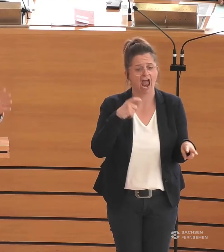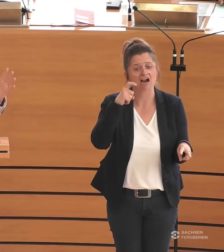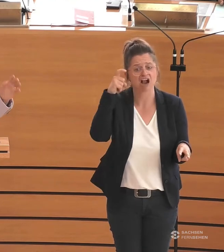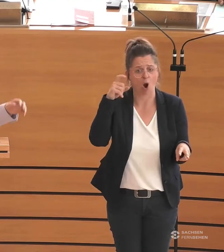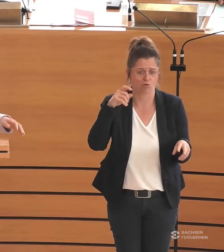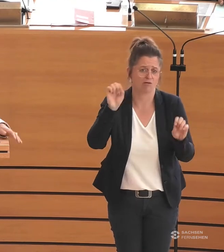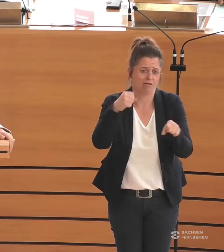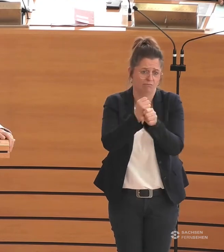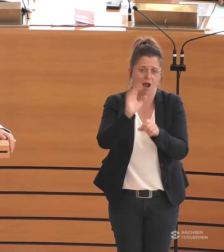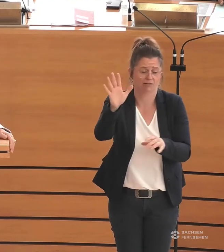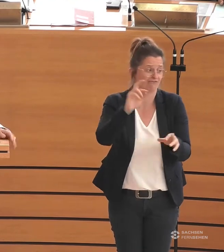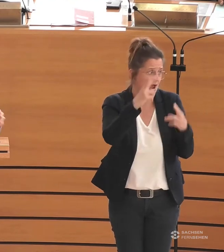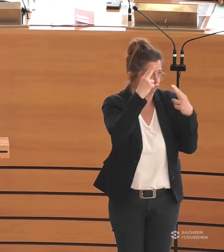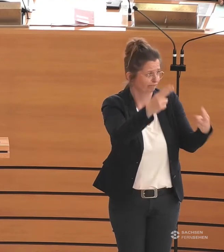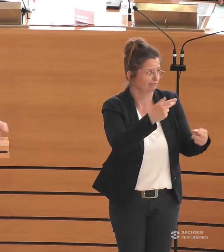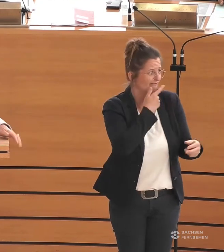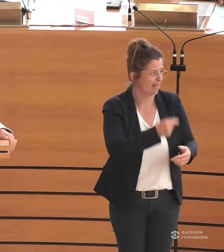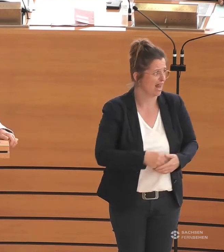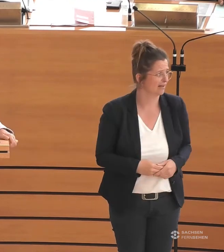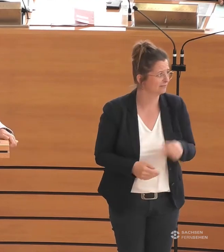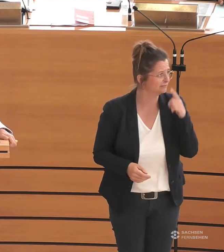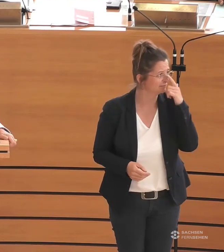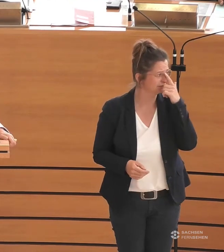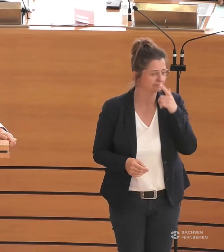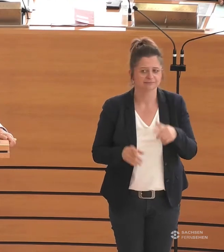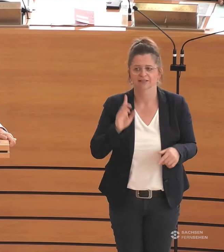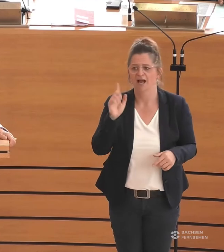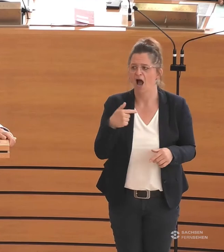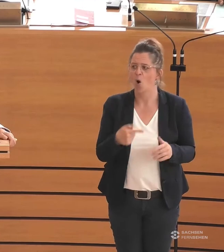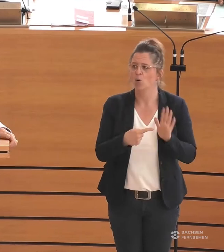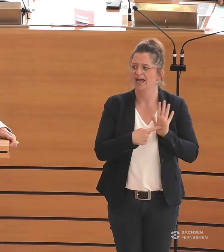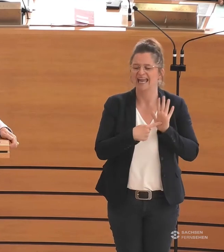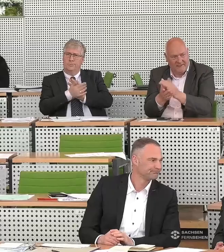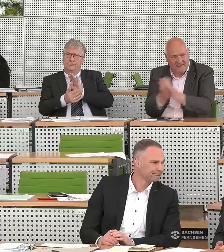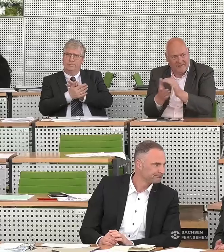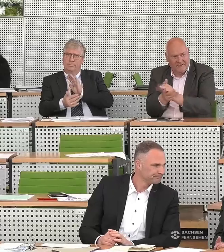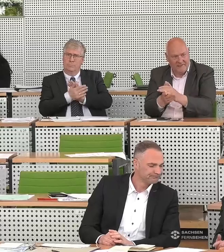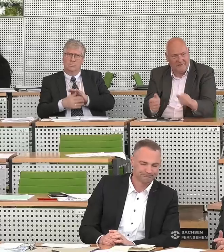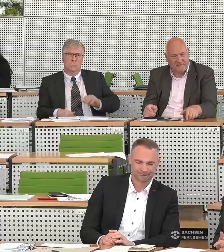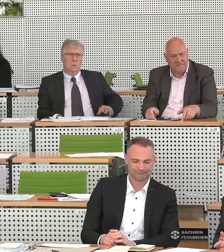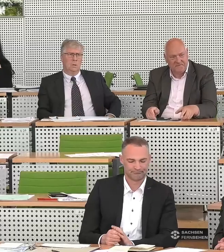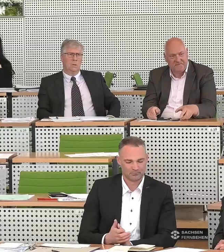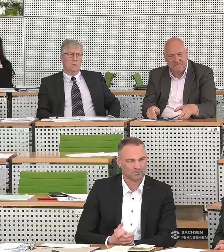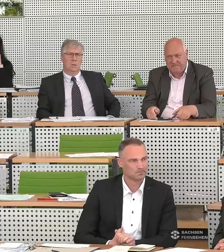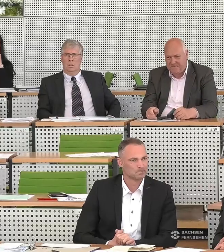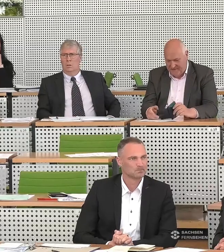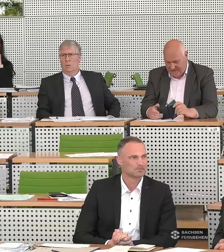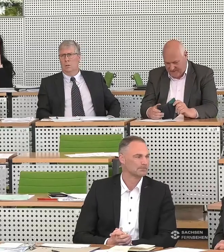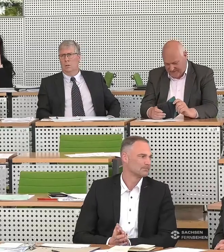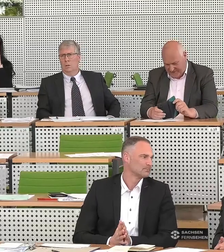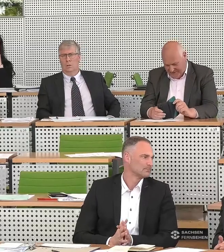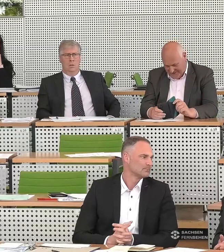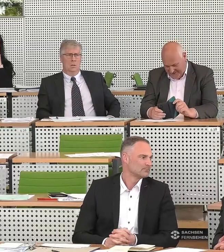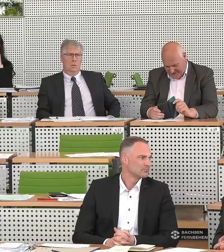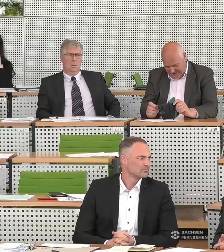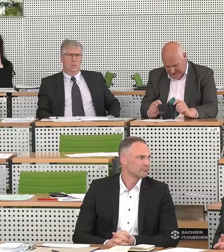und wer das möchte. Und noch ein Hinweis aus dem richtigen Leben. Verbunden mit Grüßen von vielen